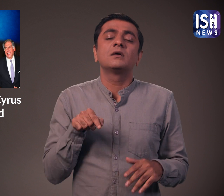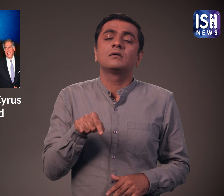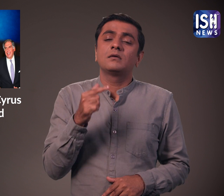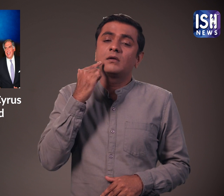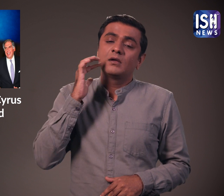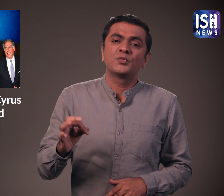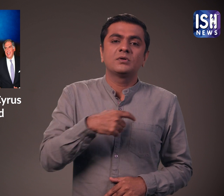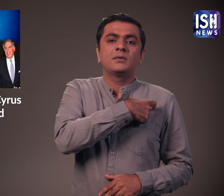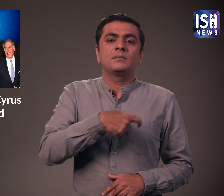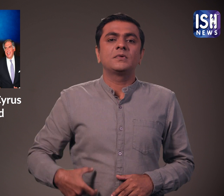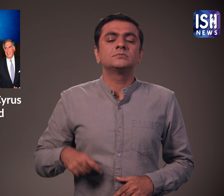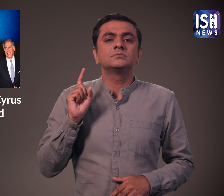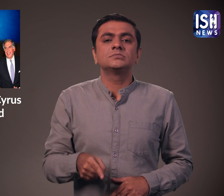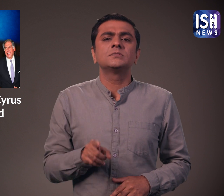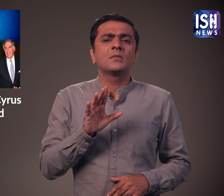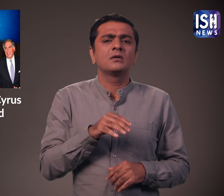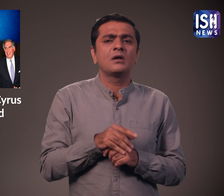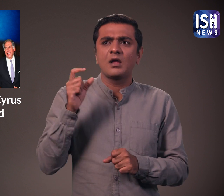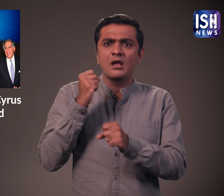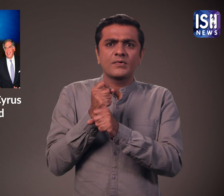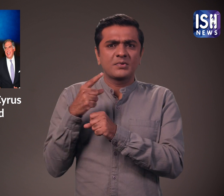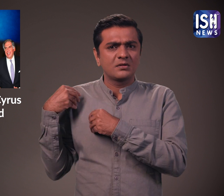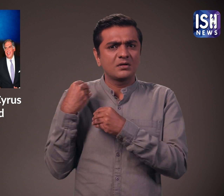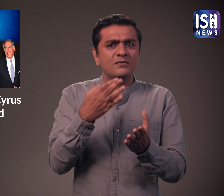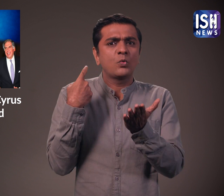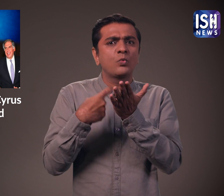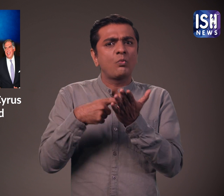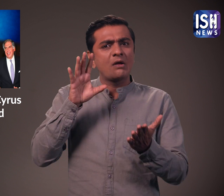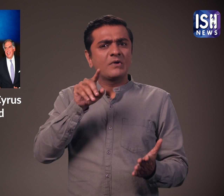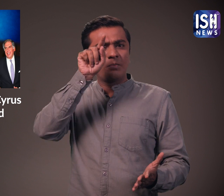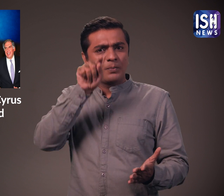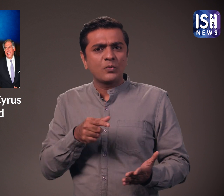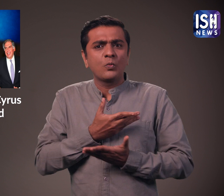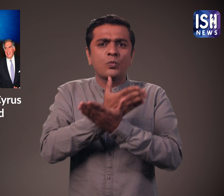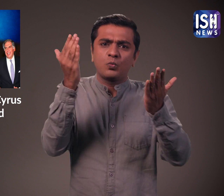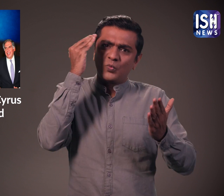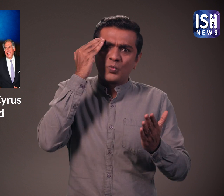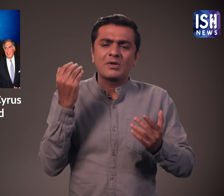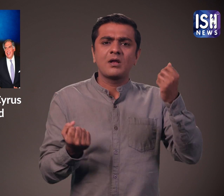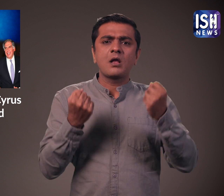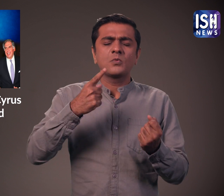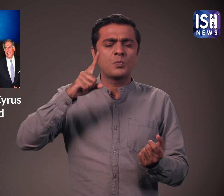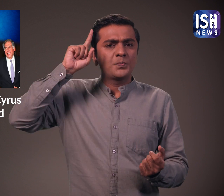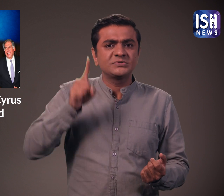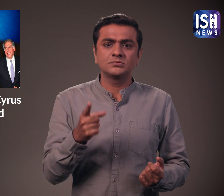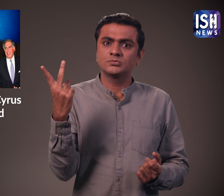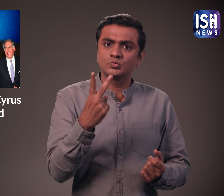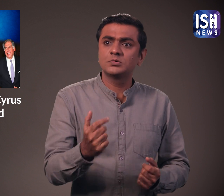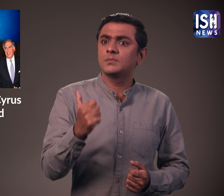सीट बेल्ट बहुत महत्वपूर्ण है। सरकार ने आगे बैटने और पीछे बैटे दोनों तरफ के लोगों के लिए सीट बेल्ट लगाना अनिवार्य कर दिया